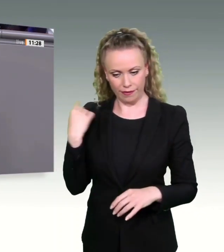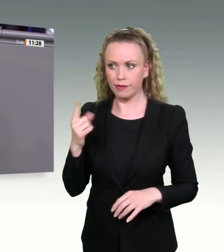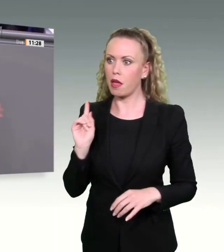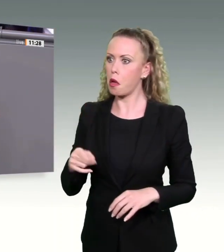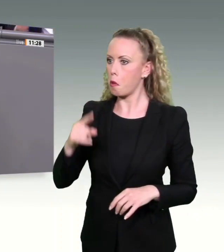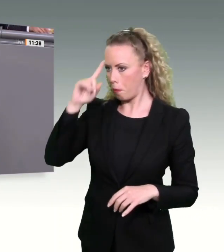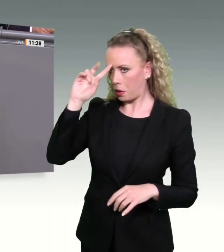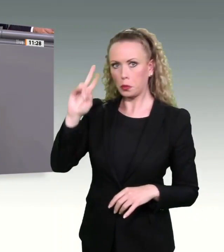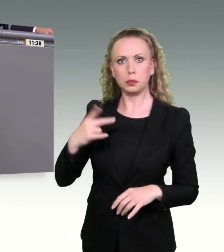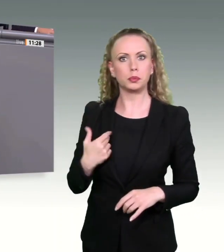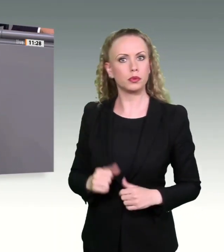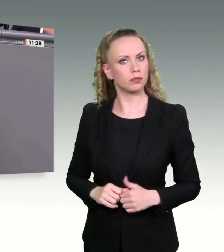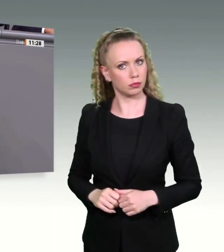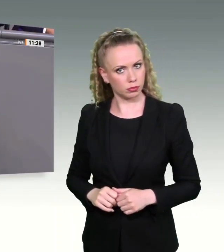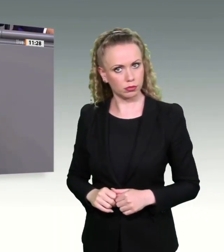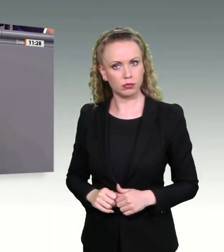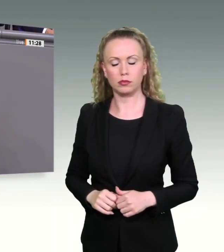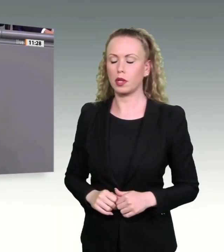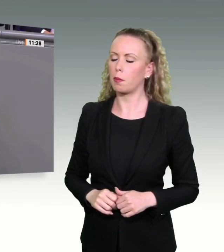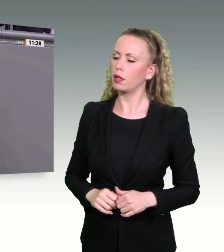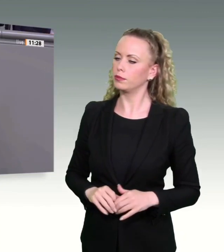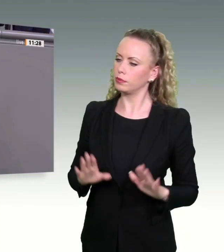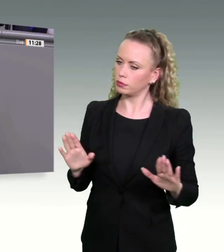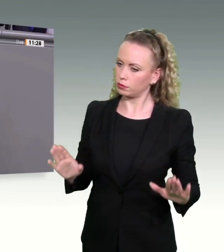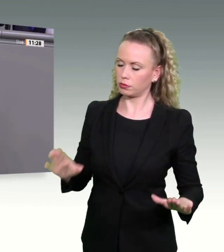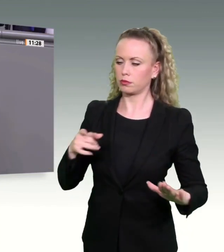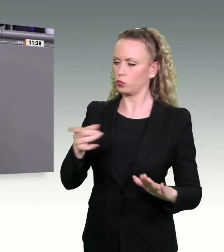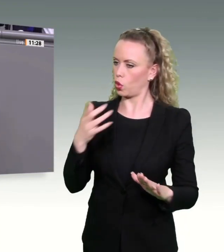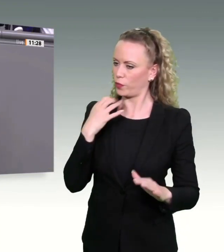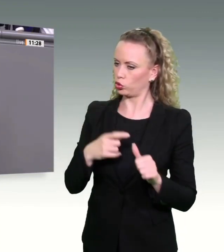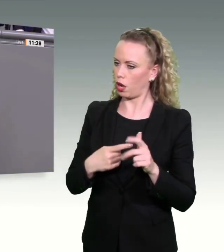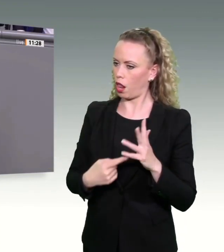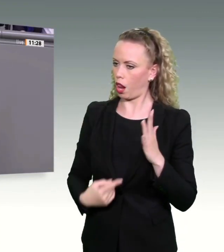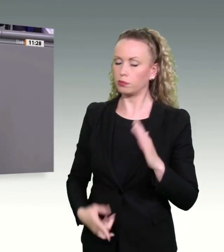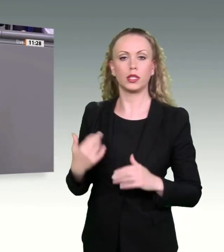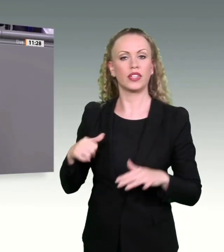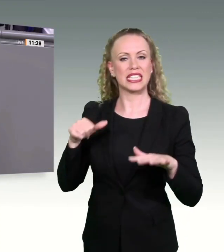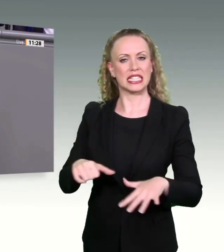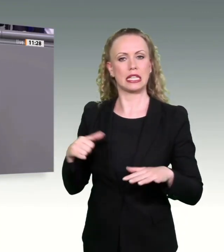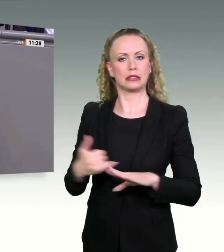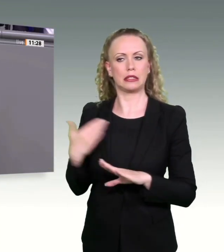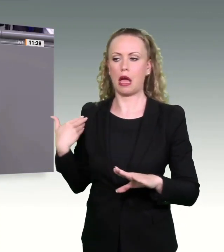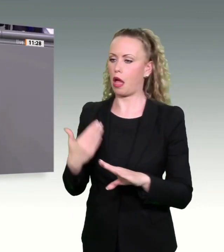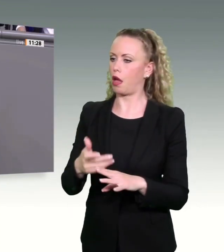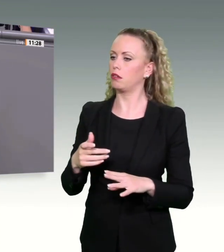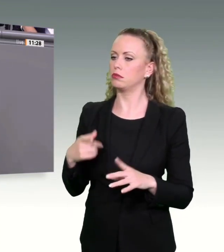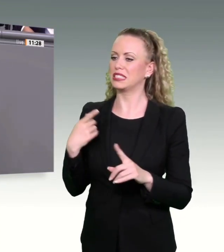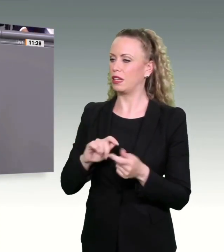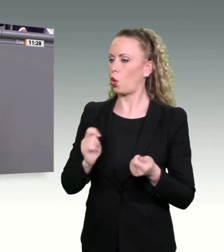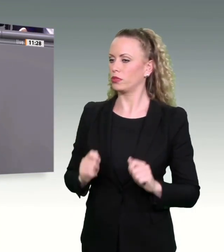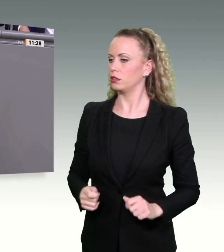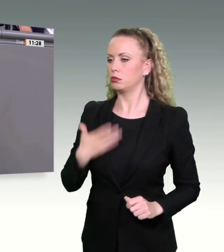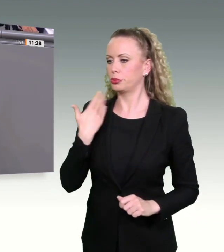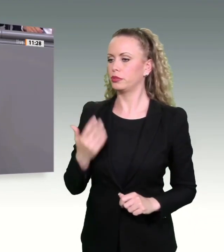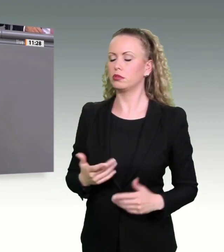habe mich nicht gefragt, warum Sie in den letzten 16 Jahren diese Ziele nicht umgesetzt haben. Ich war vielmehr sehr daran interessiert. Ich